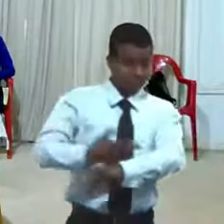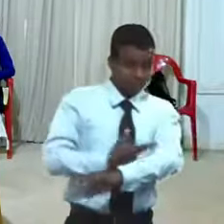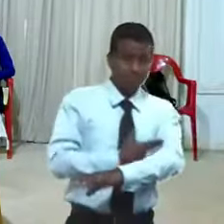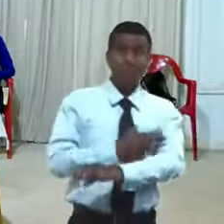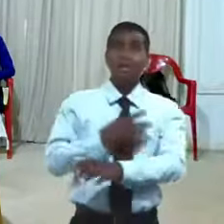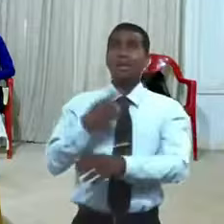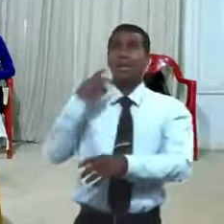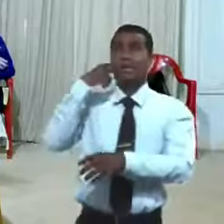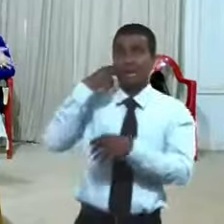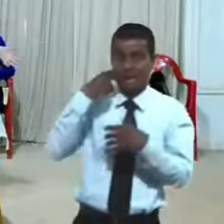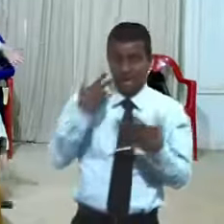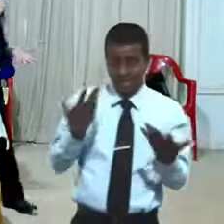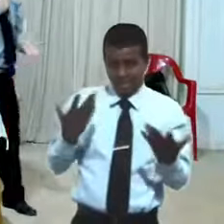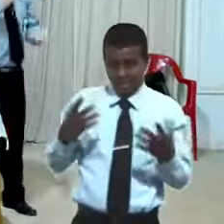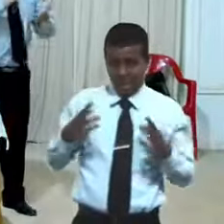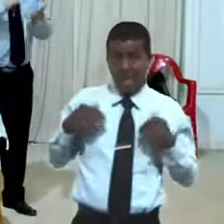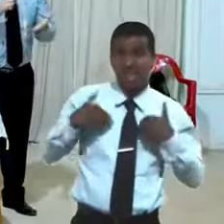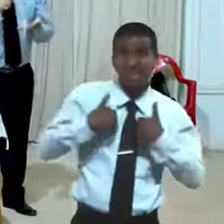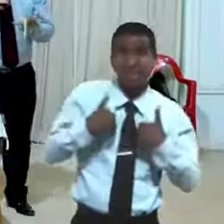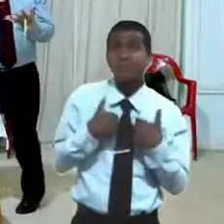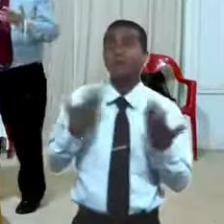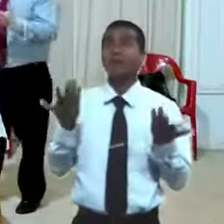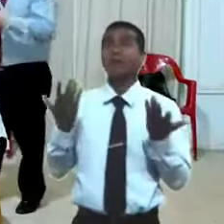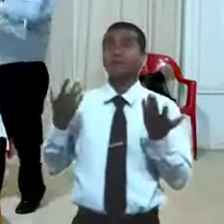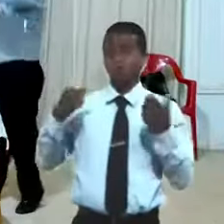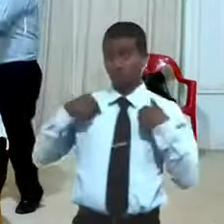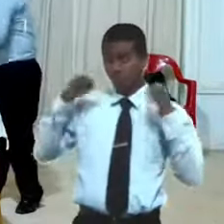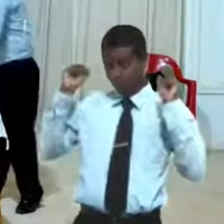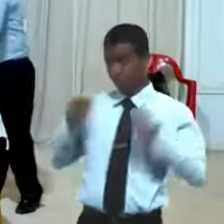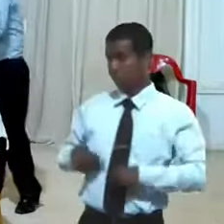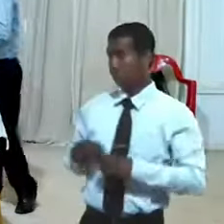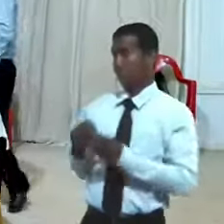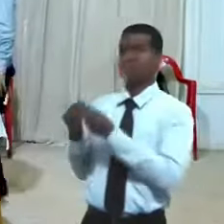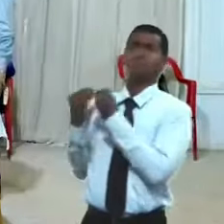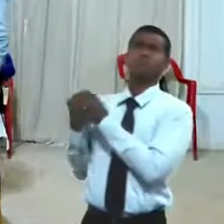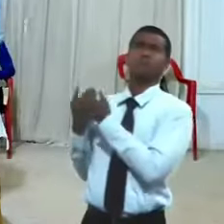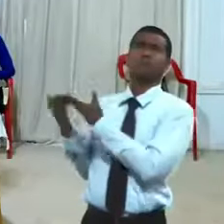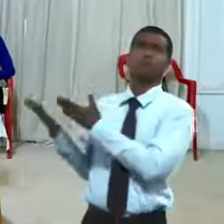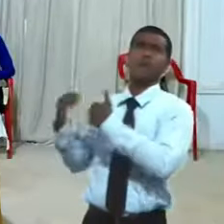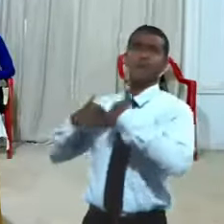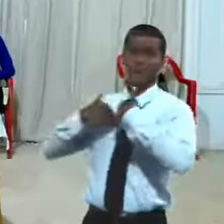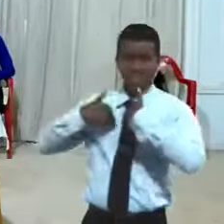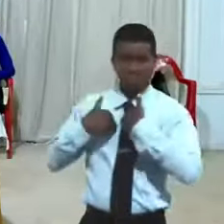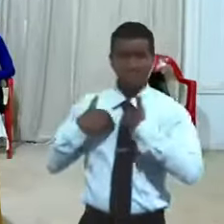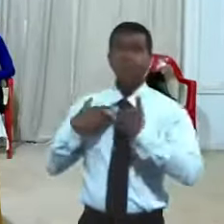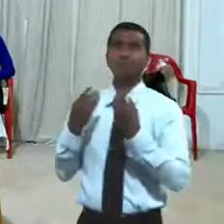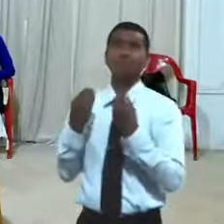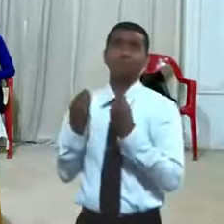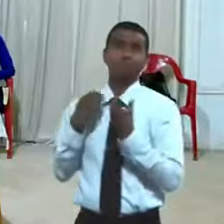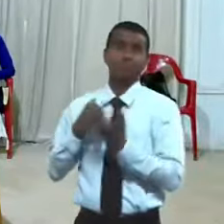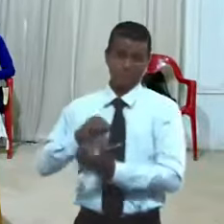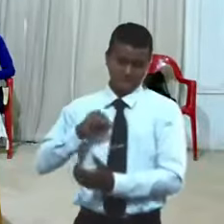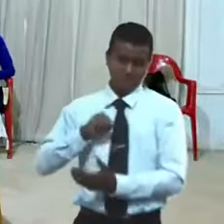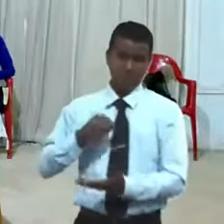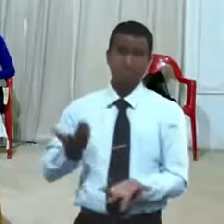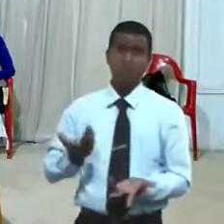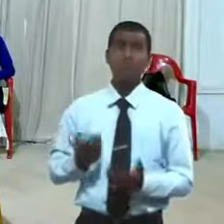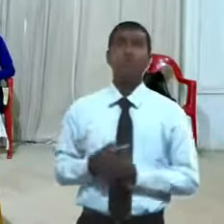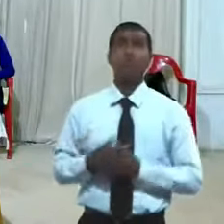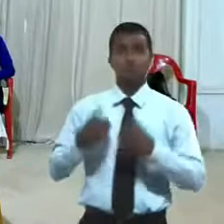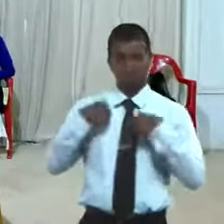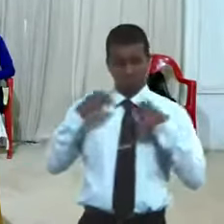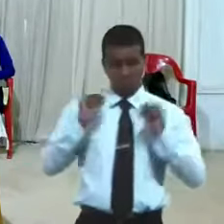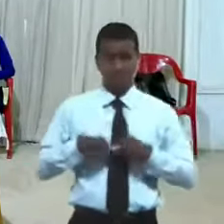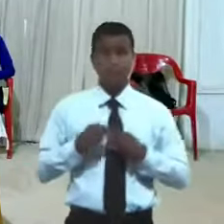animales no quiere toros yo podría darlo porque tengo muchos y el dice yo bien podría darlo